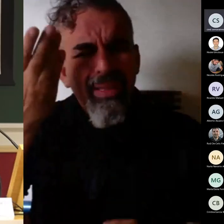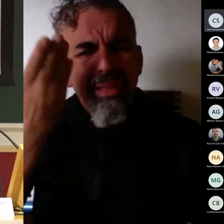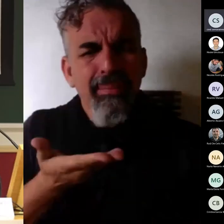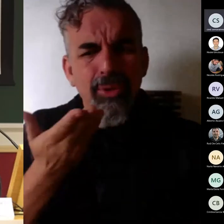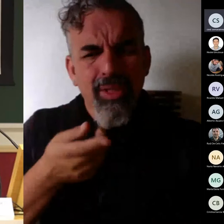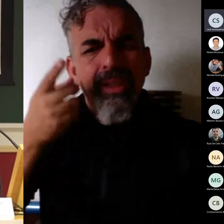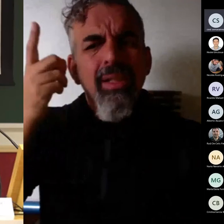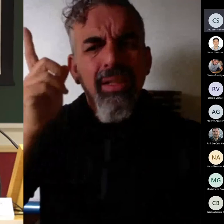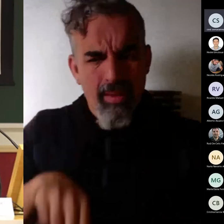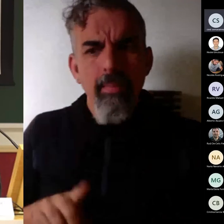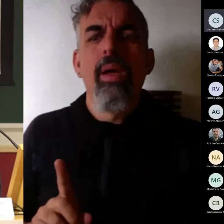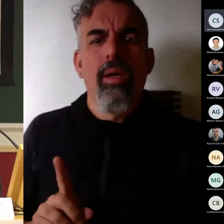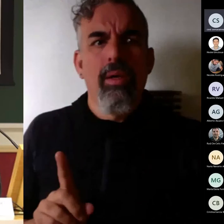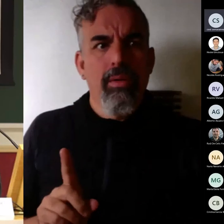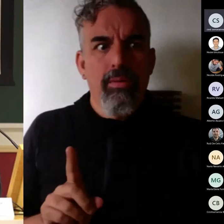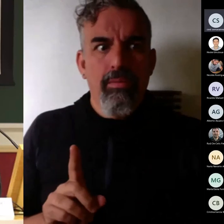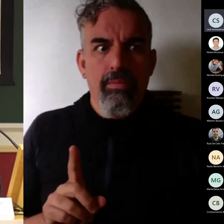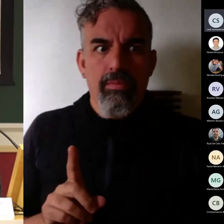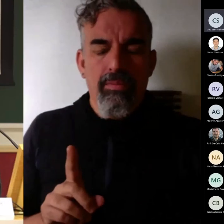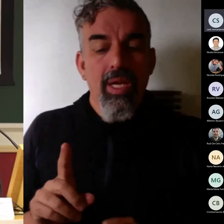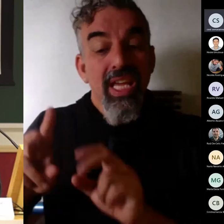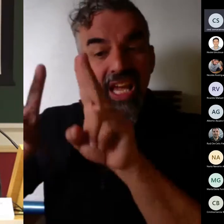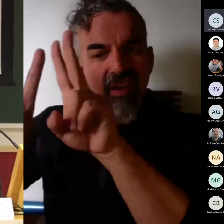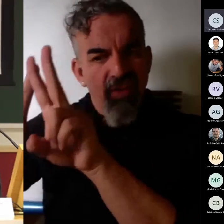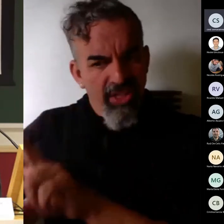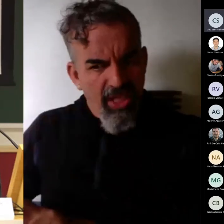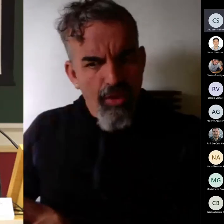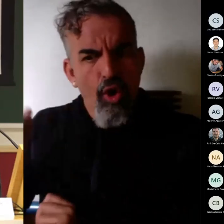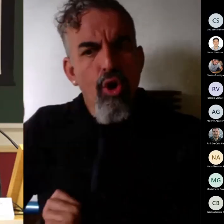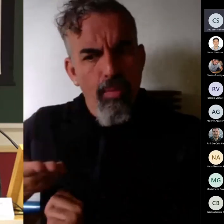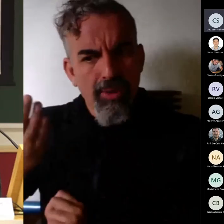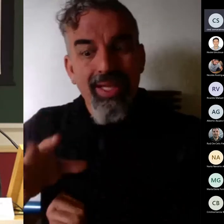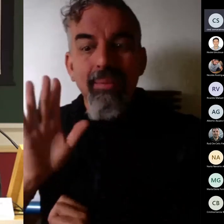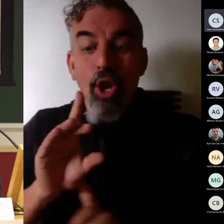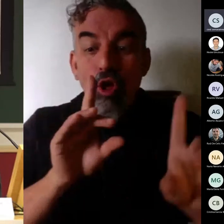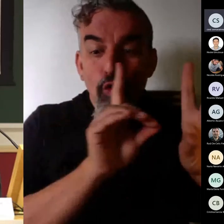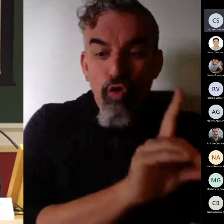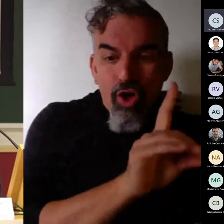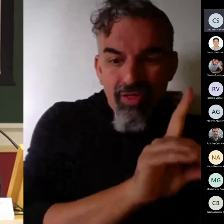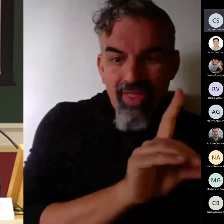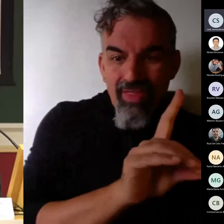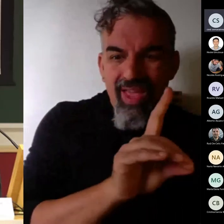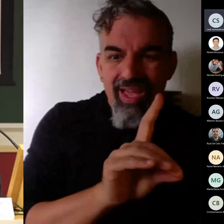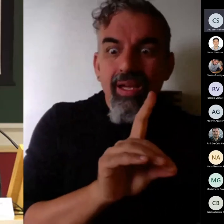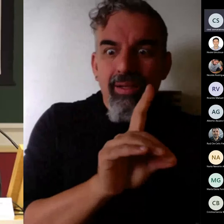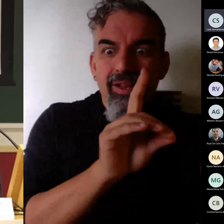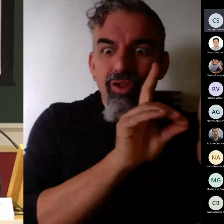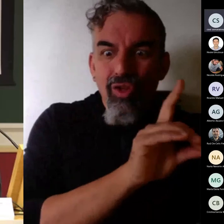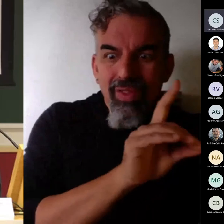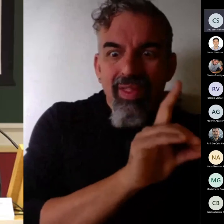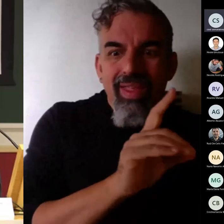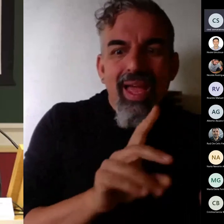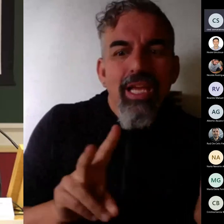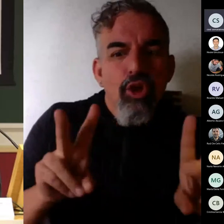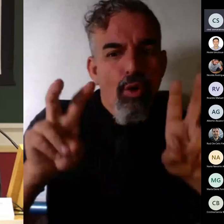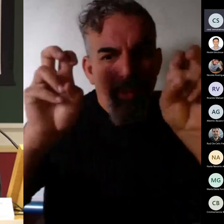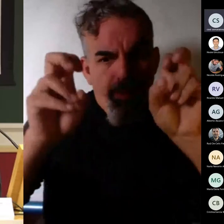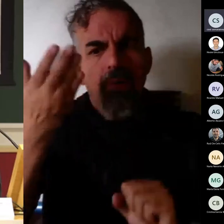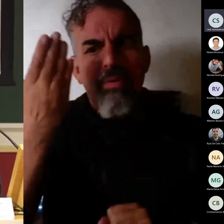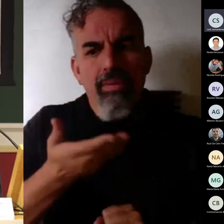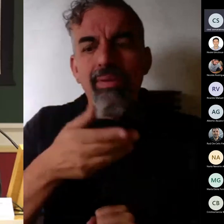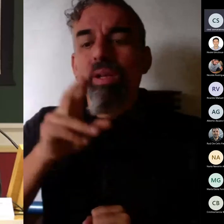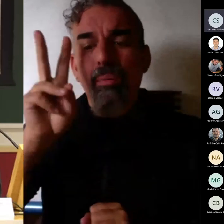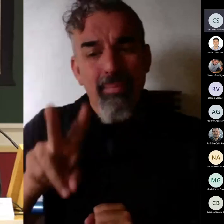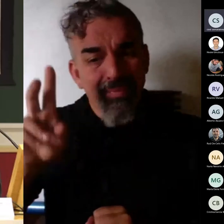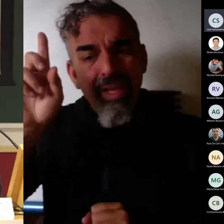menos que se valore igual que la investigación y segundo recursos para la